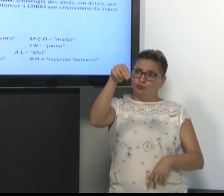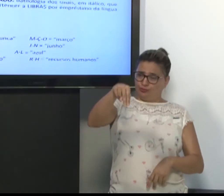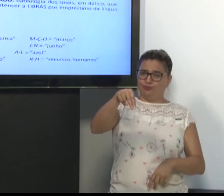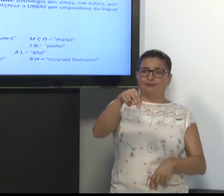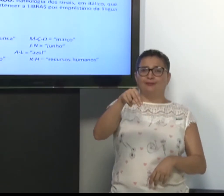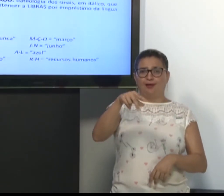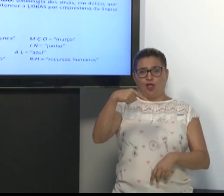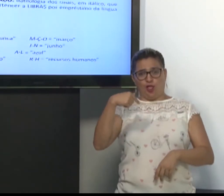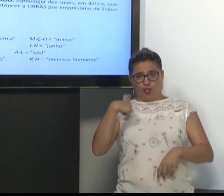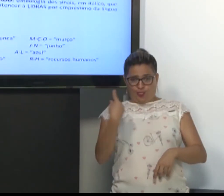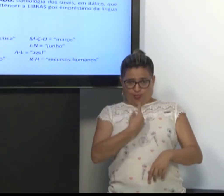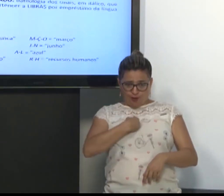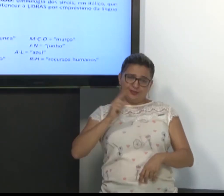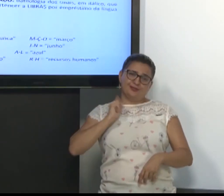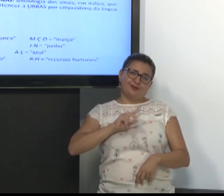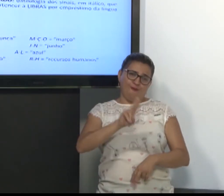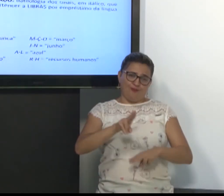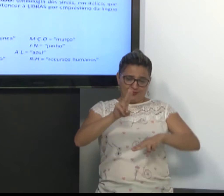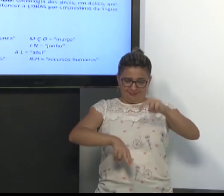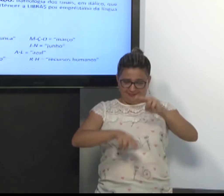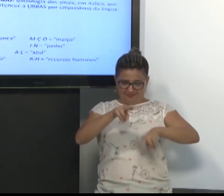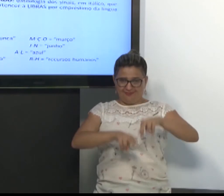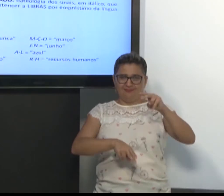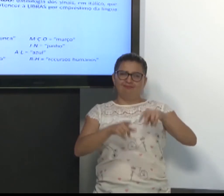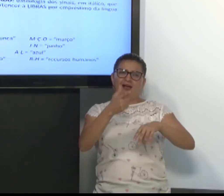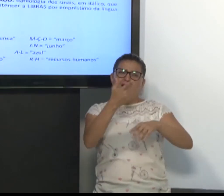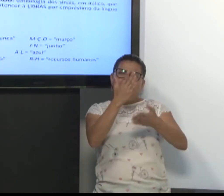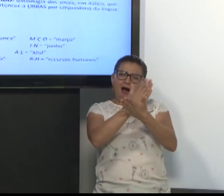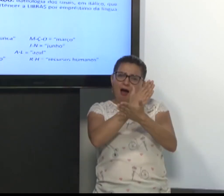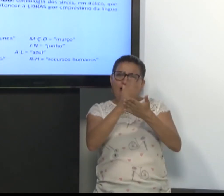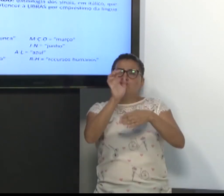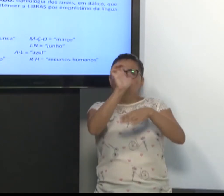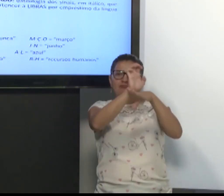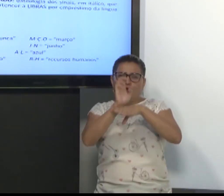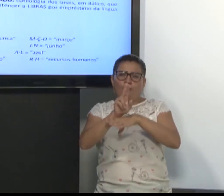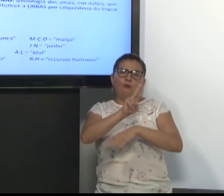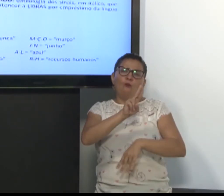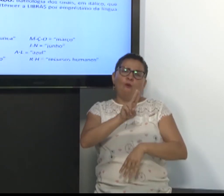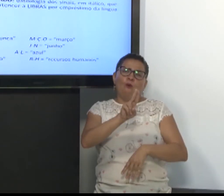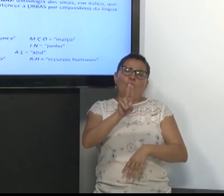usamos esse sinal de junho. Em alguns estados utiliza-se JN.